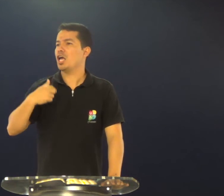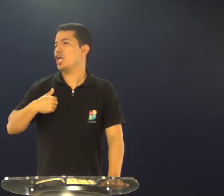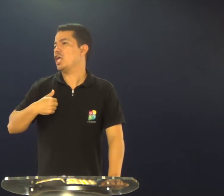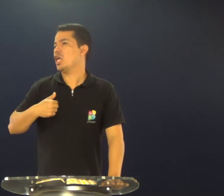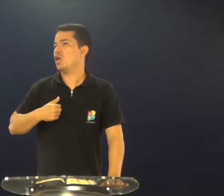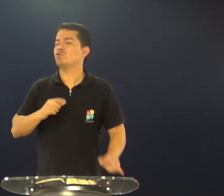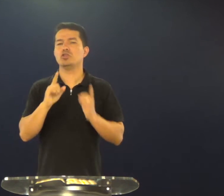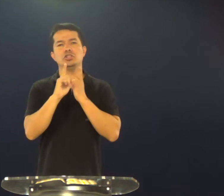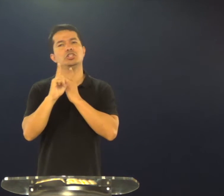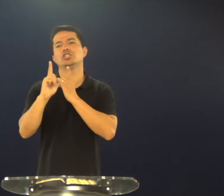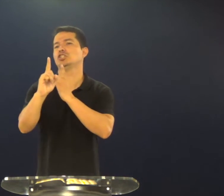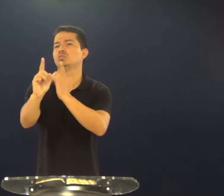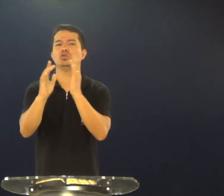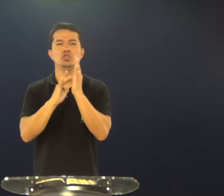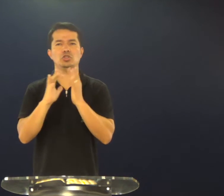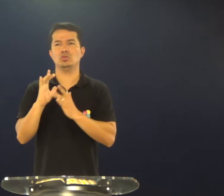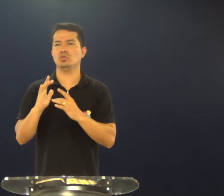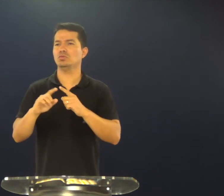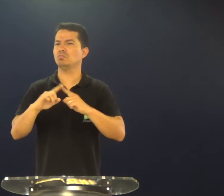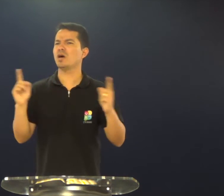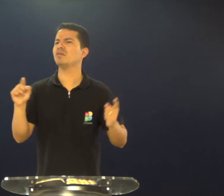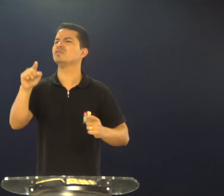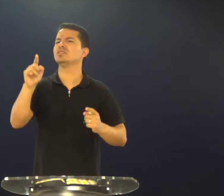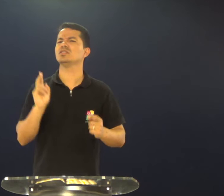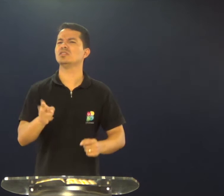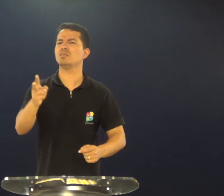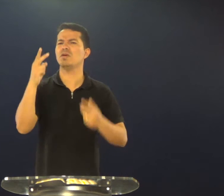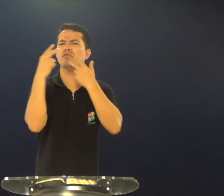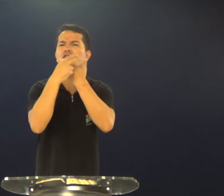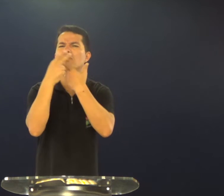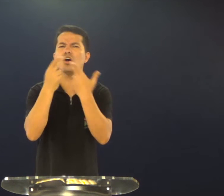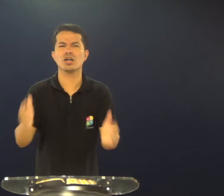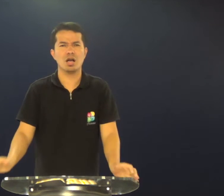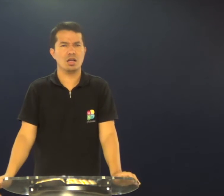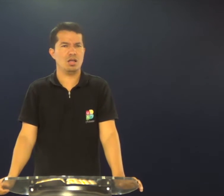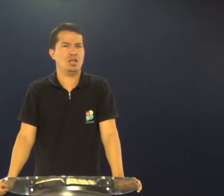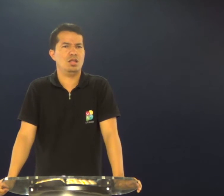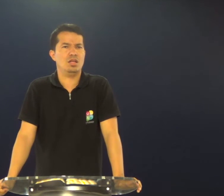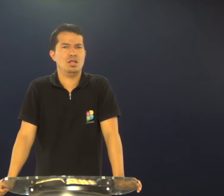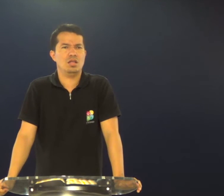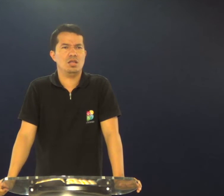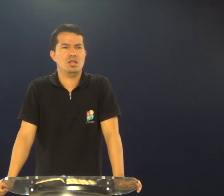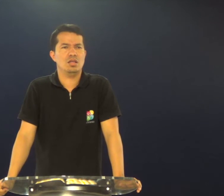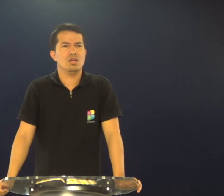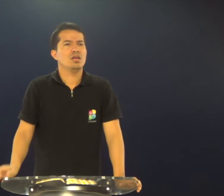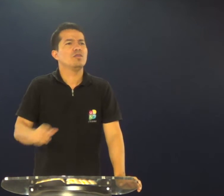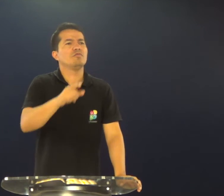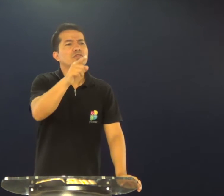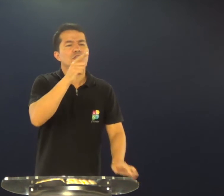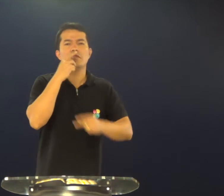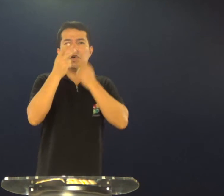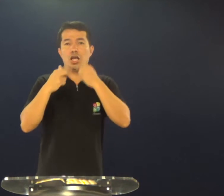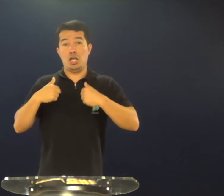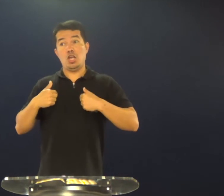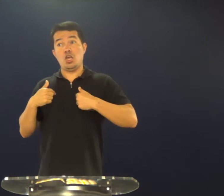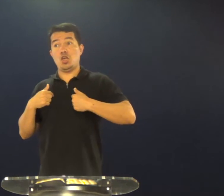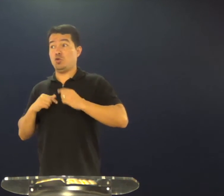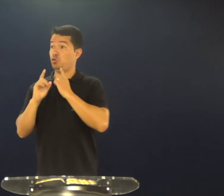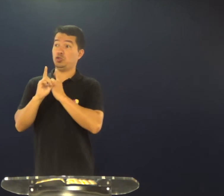Você fala, eu sou um discípulo de Jesus, mas você tem fofocado? Você fala,